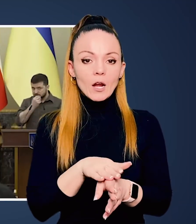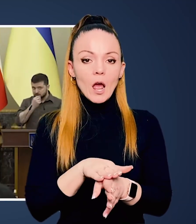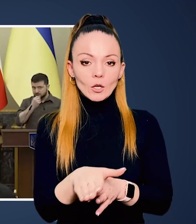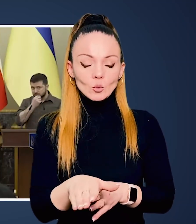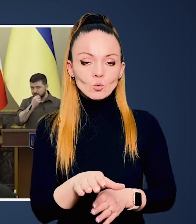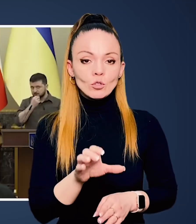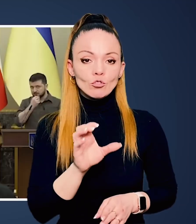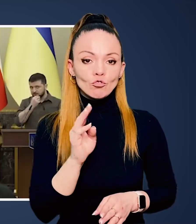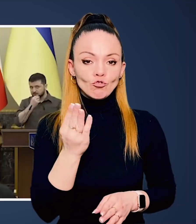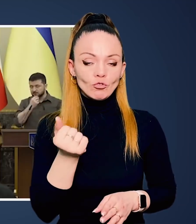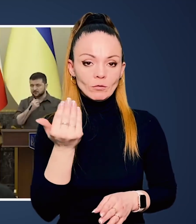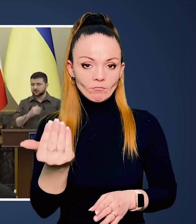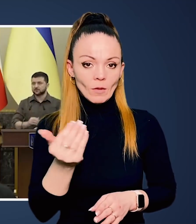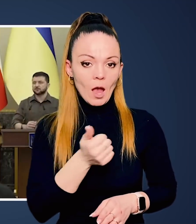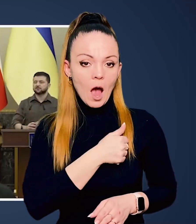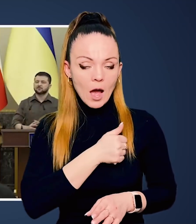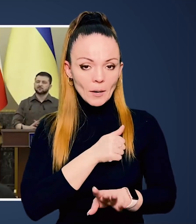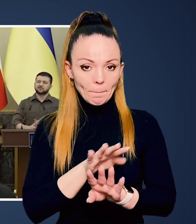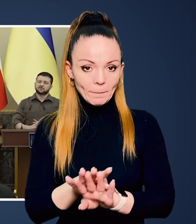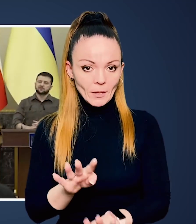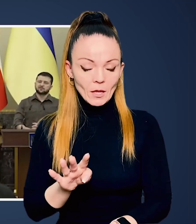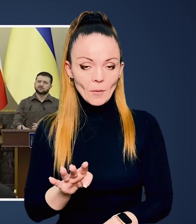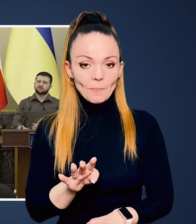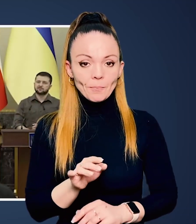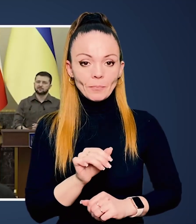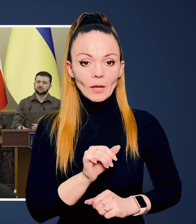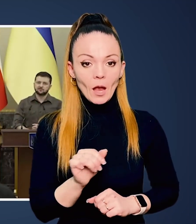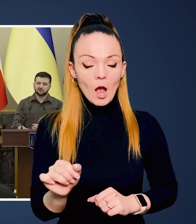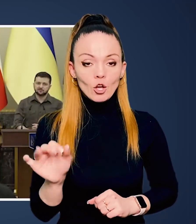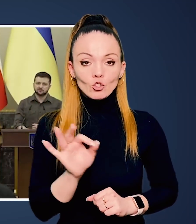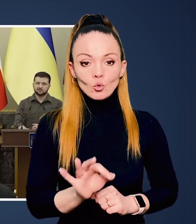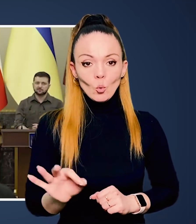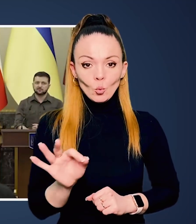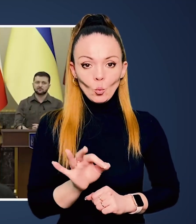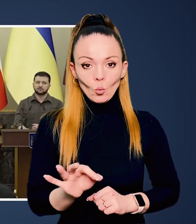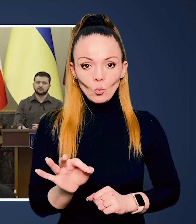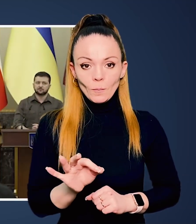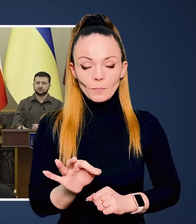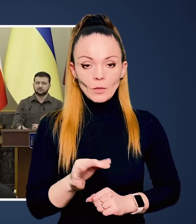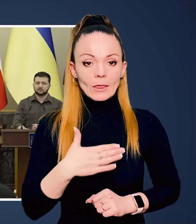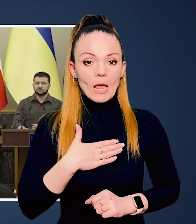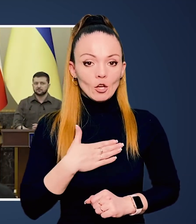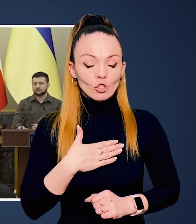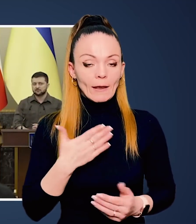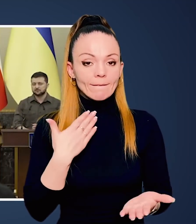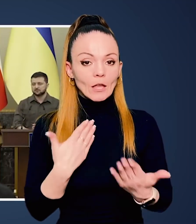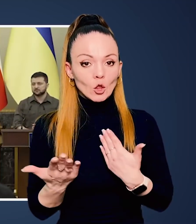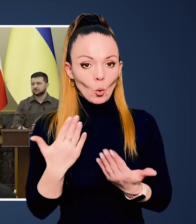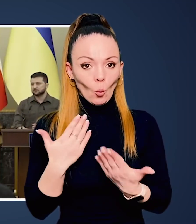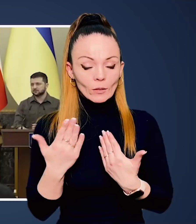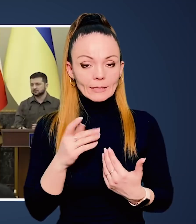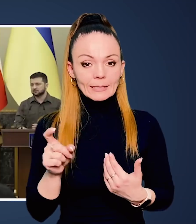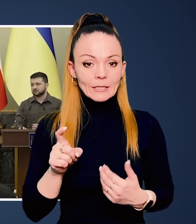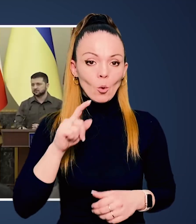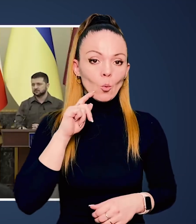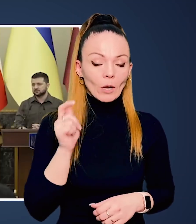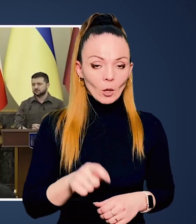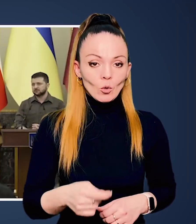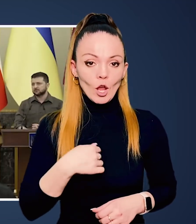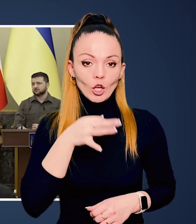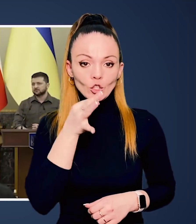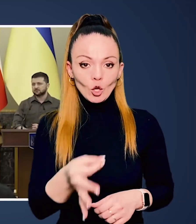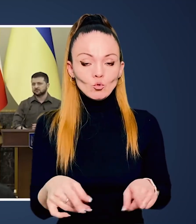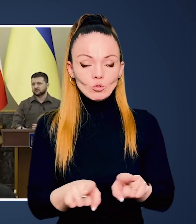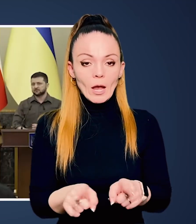Вистачить, що їх реалізує армія Сполучених Штатів Америки. А щодо